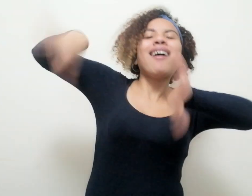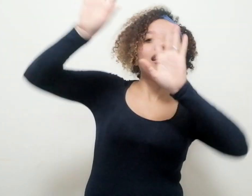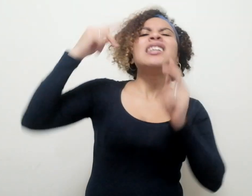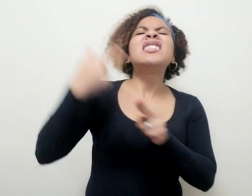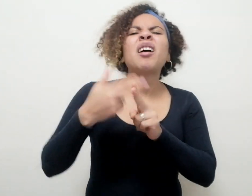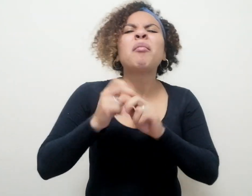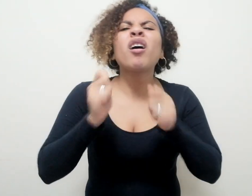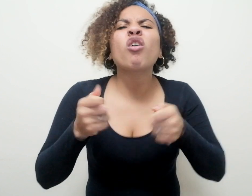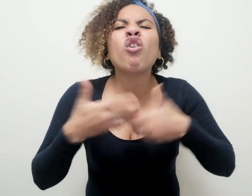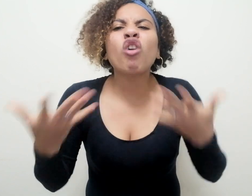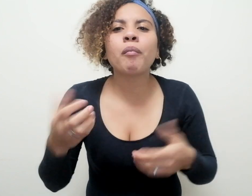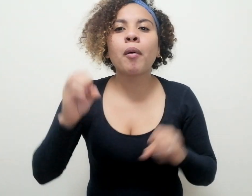llamando milagro.